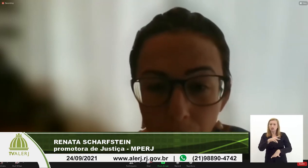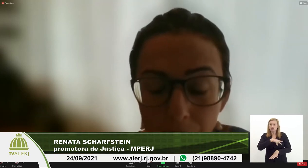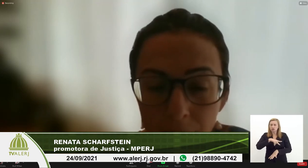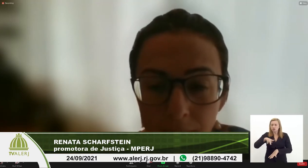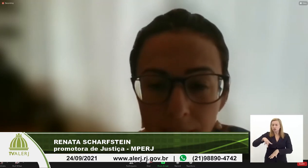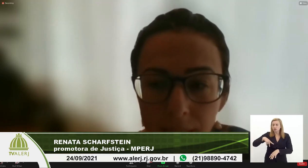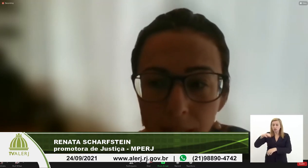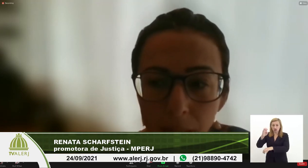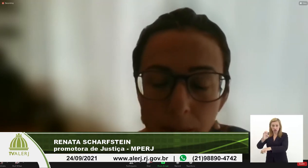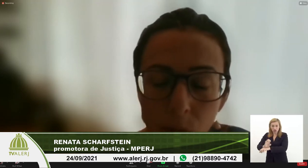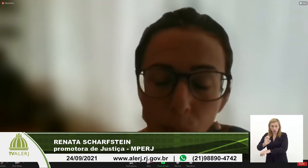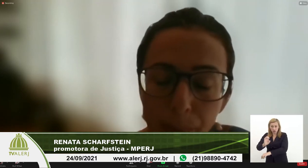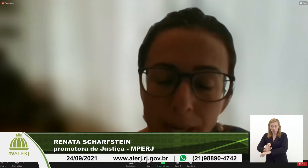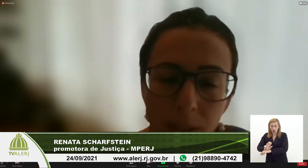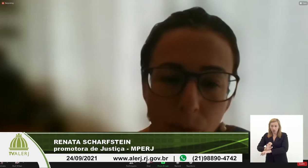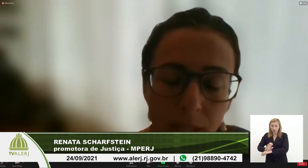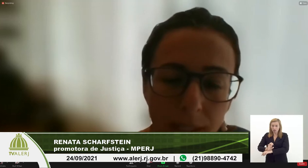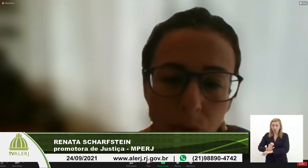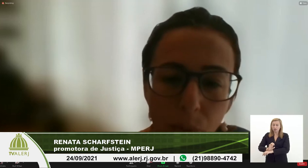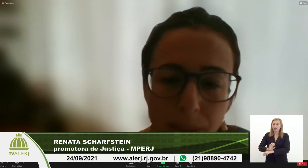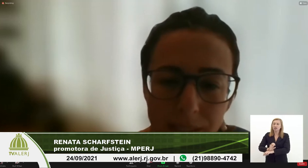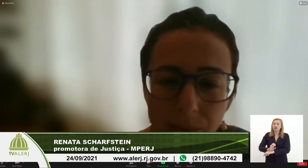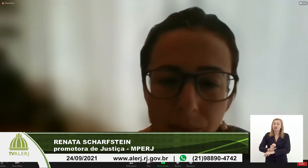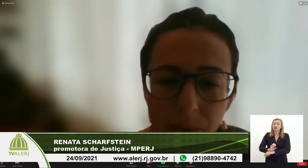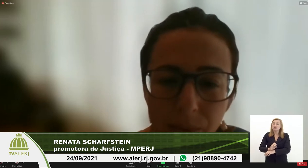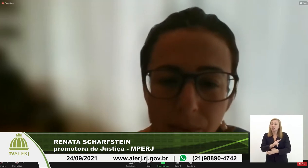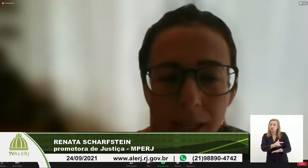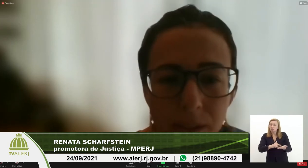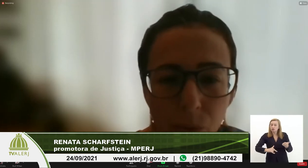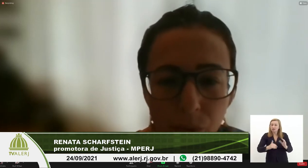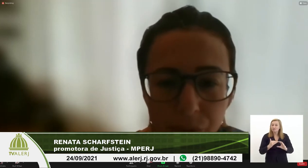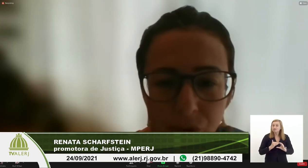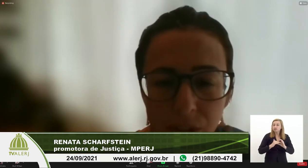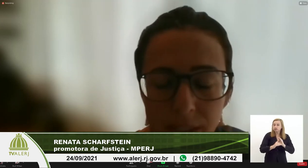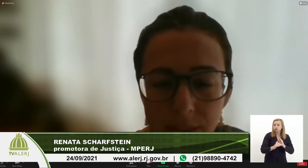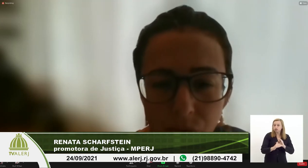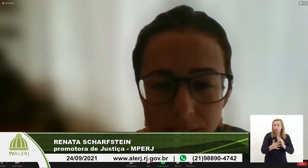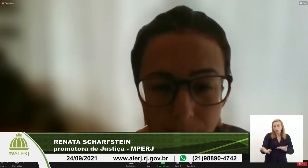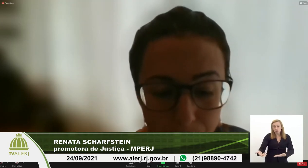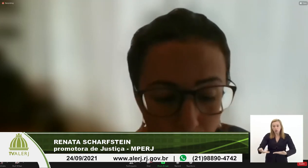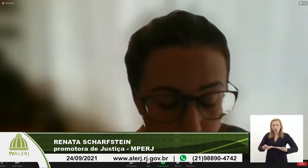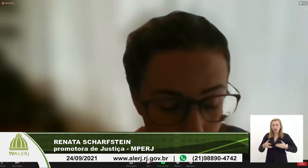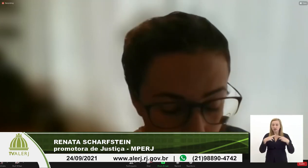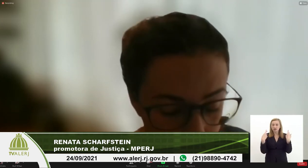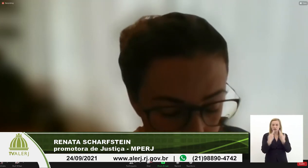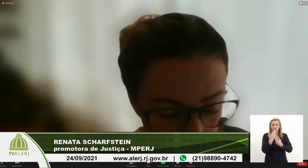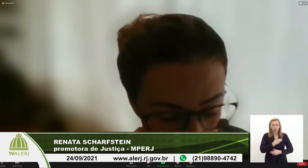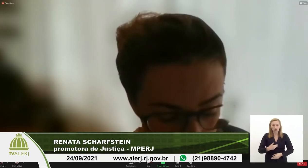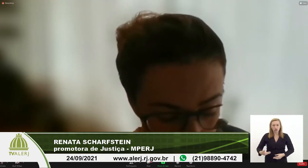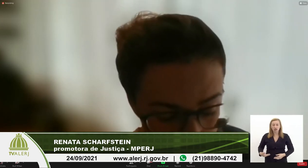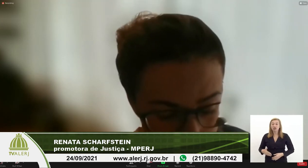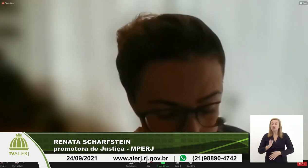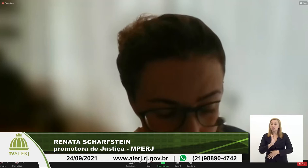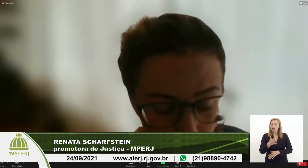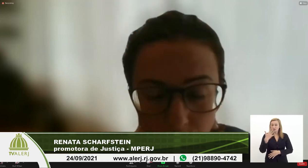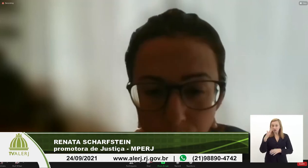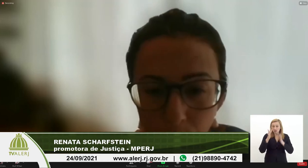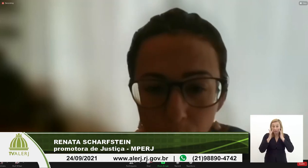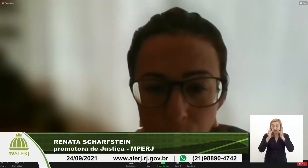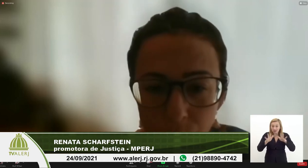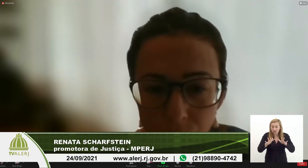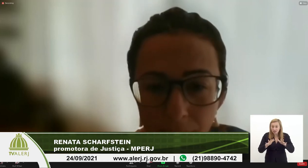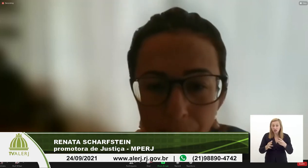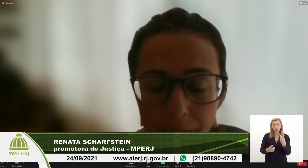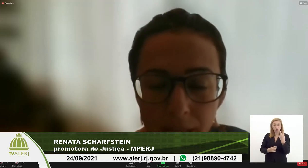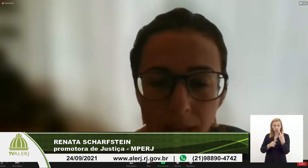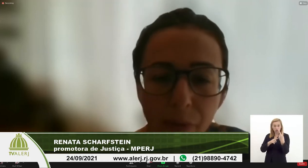Estadual e no pleito né na documentação encaminhada no convite dessa audiência pública já me chamou atenção dois